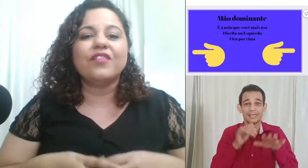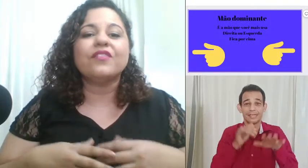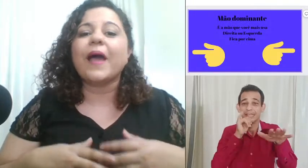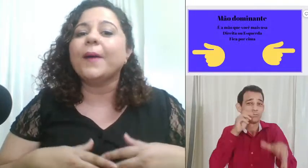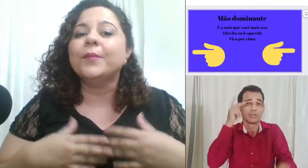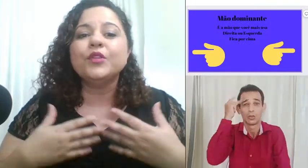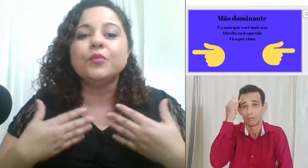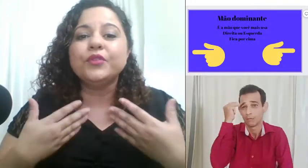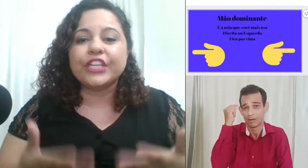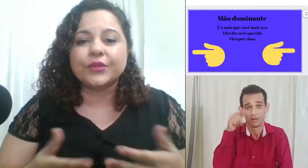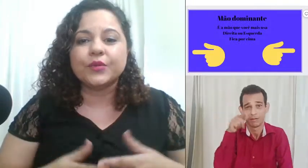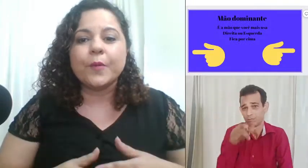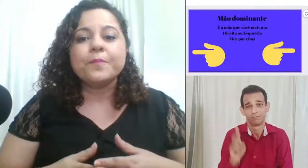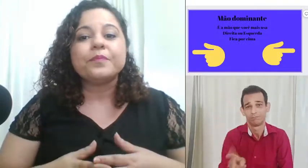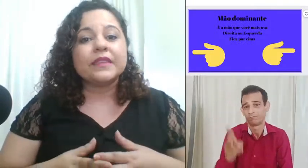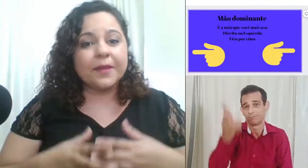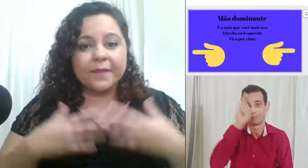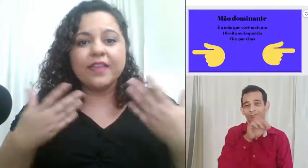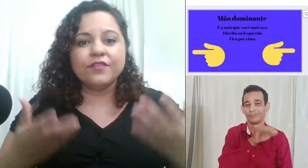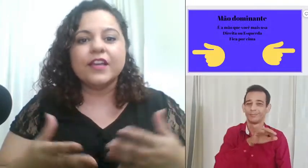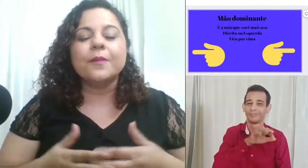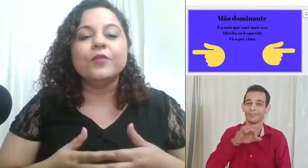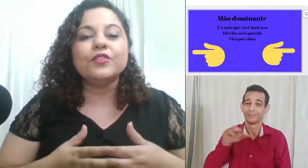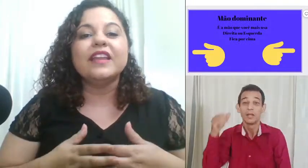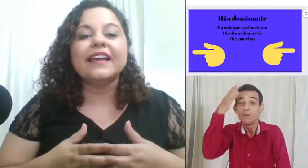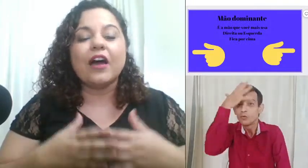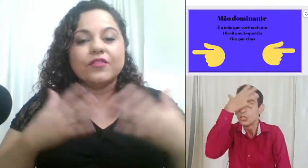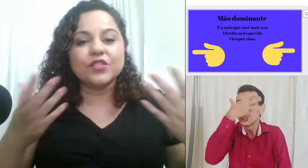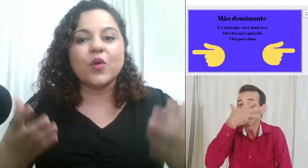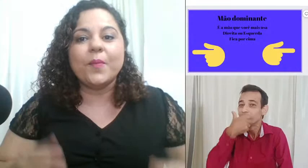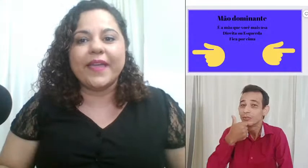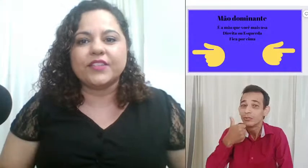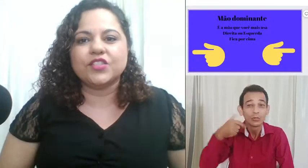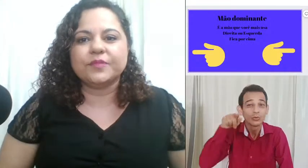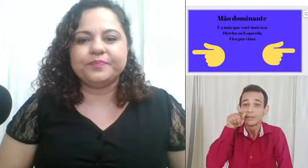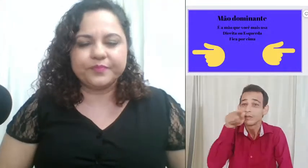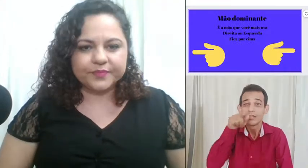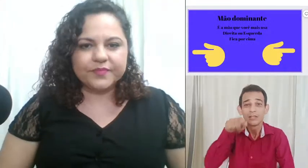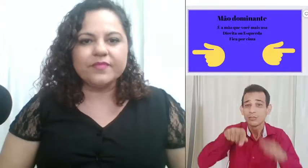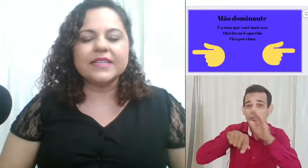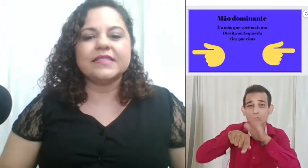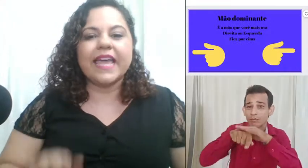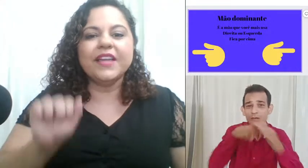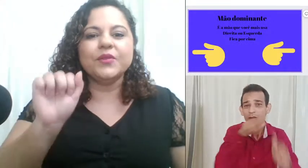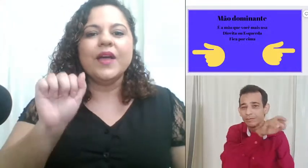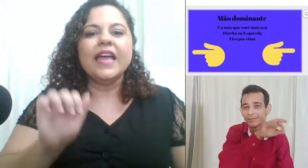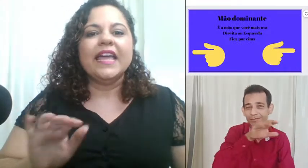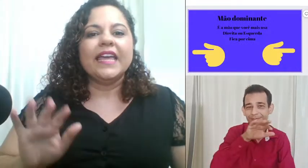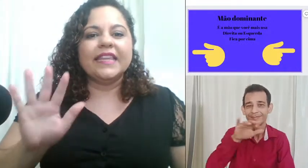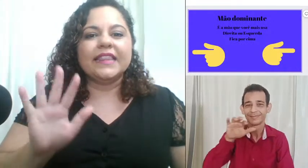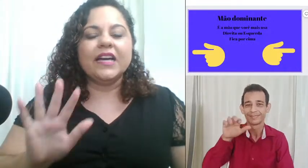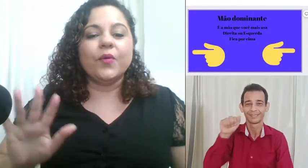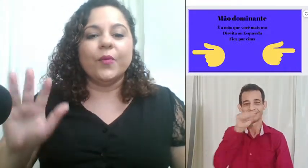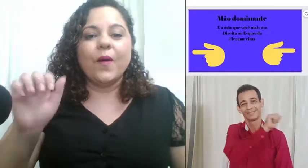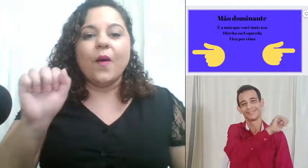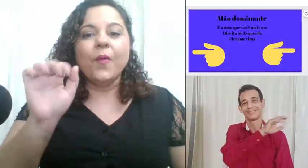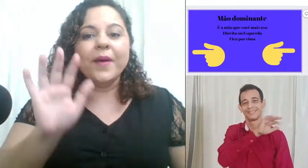vai ficar muito bonito também fica muito legal visualmente certo então uma